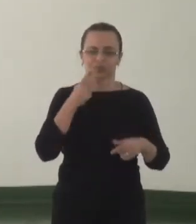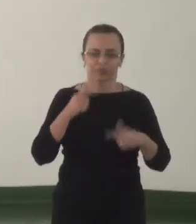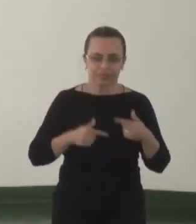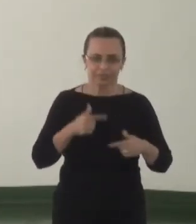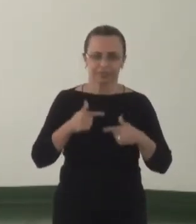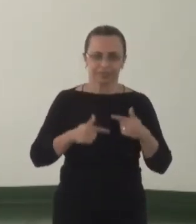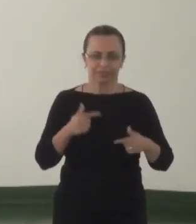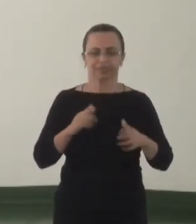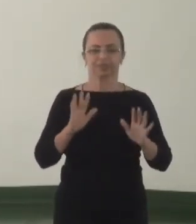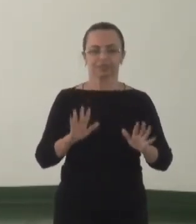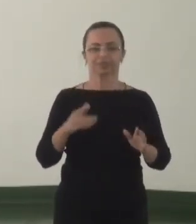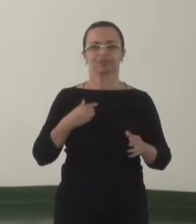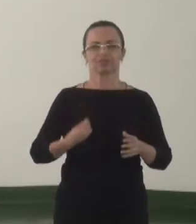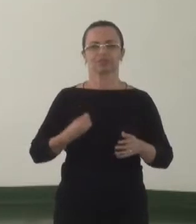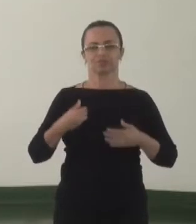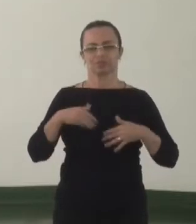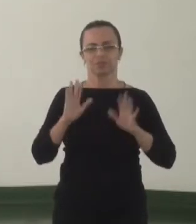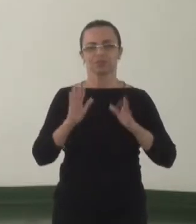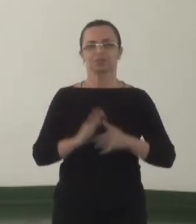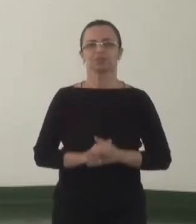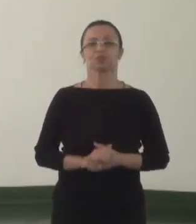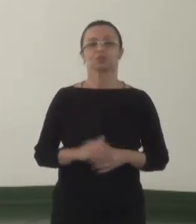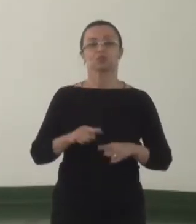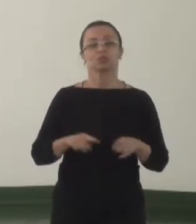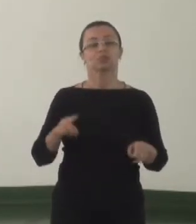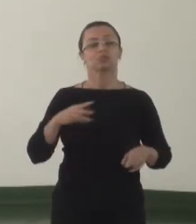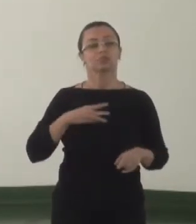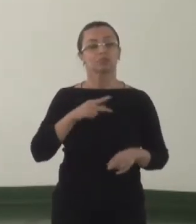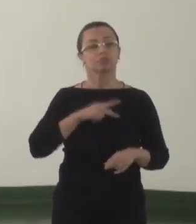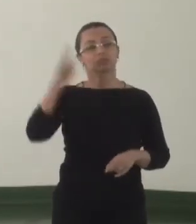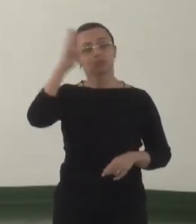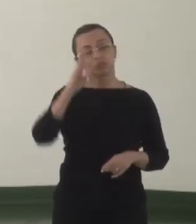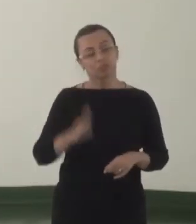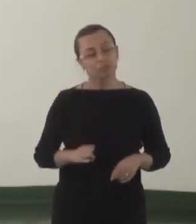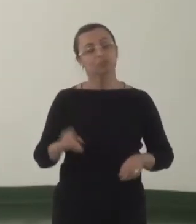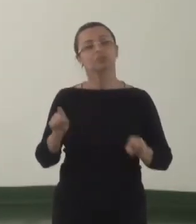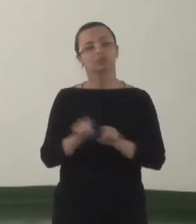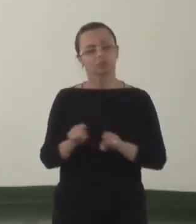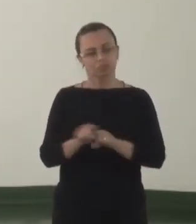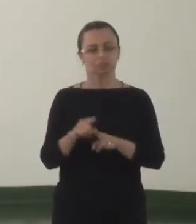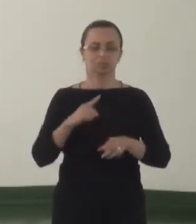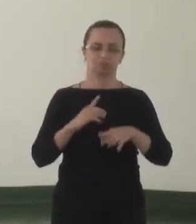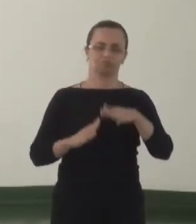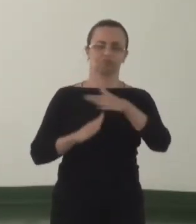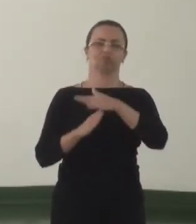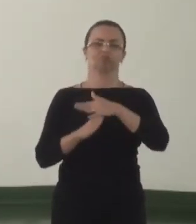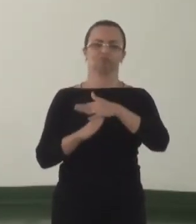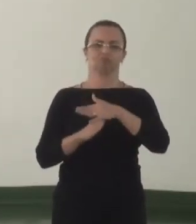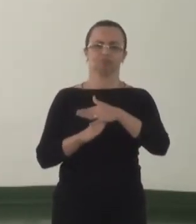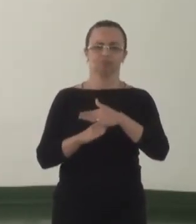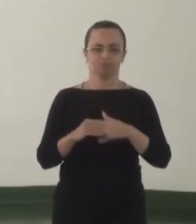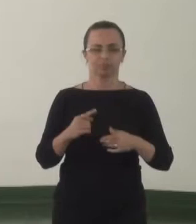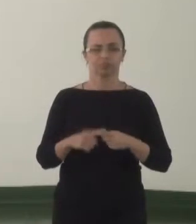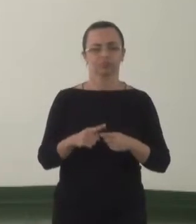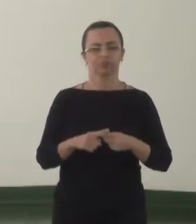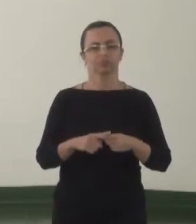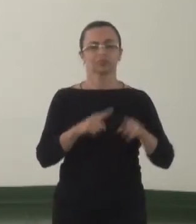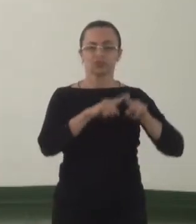Público do Trabalho, a convivência é maior. Mas o Ministério Público brasileiro, ele tem limitações também. Tanto no quadro